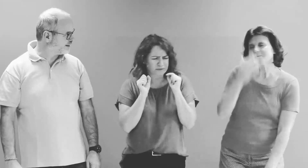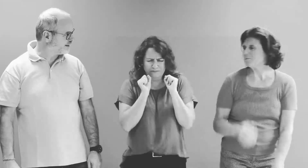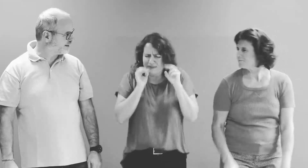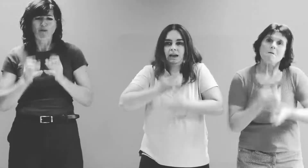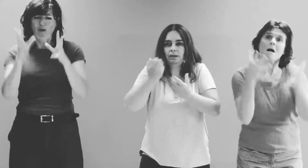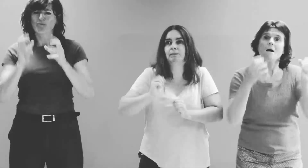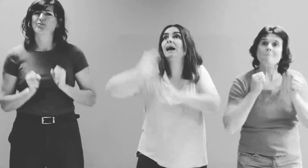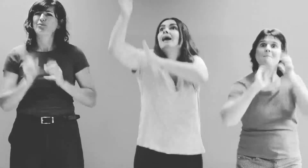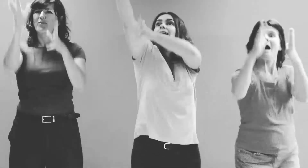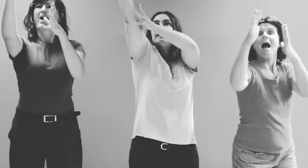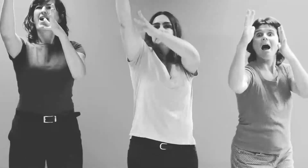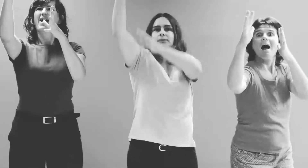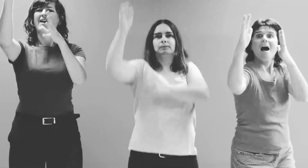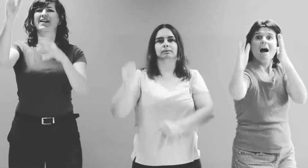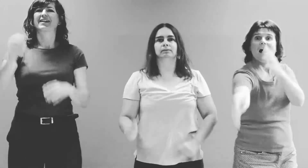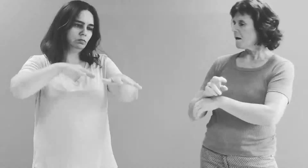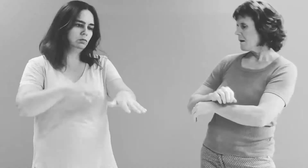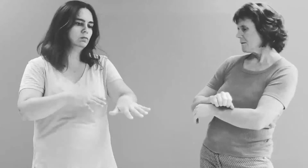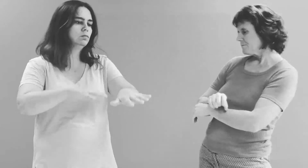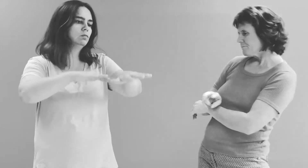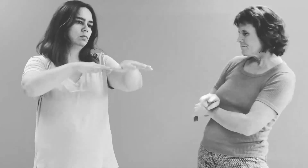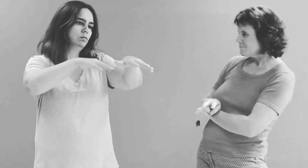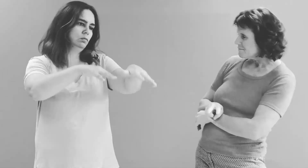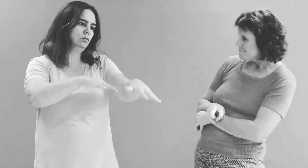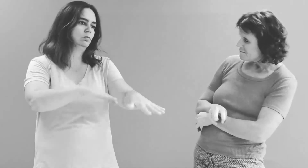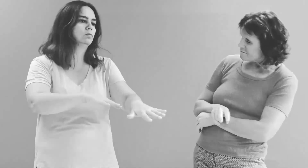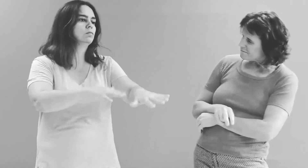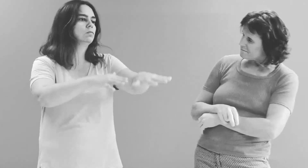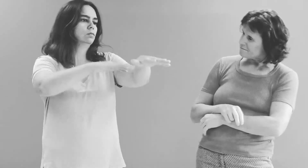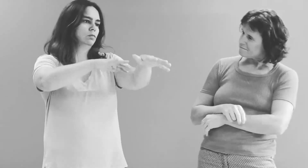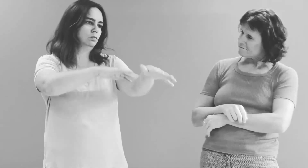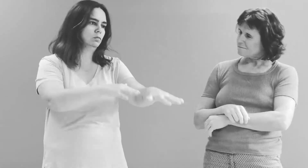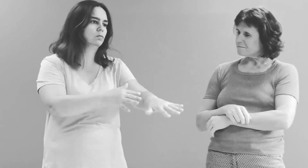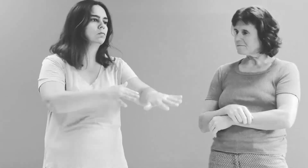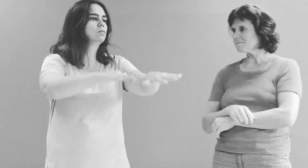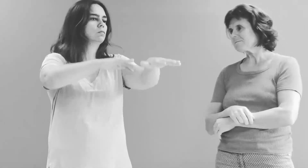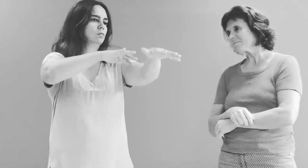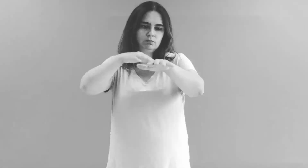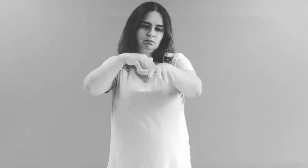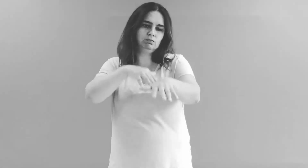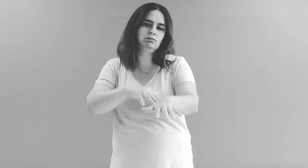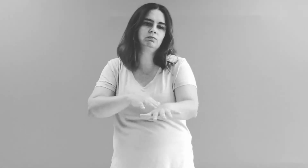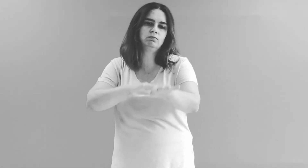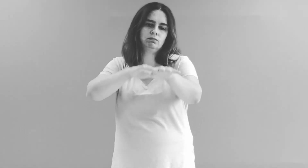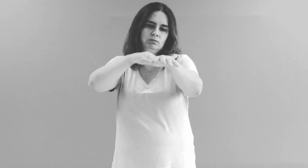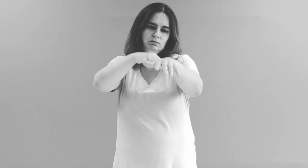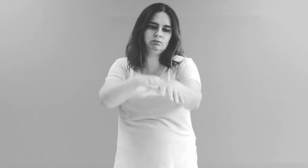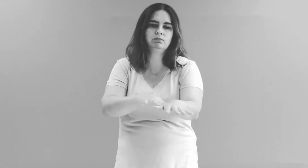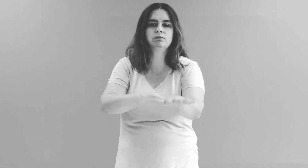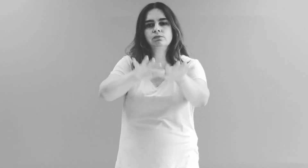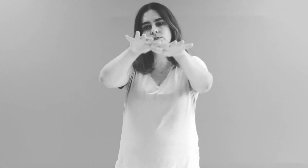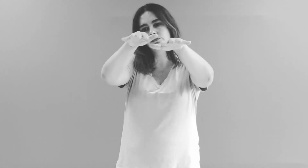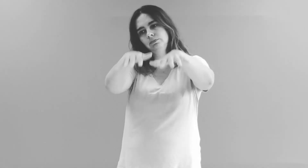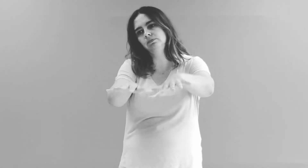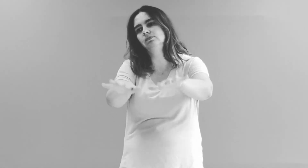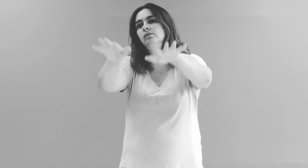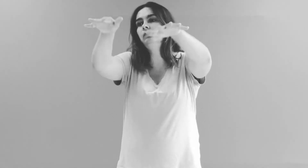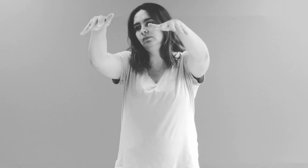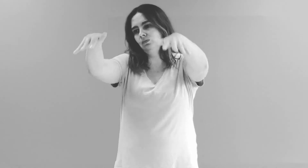animal, crie le bien fort, use tes cordes vocales Assieds-toi, près d'une rivière, écoute le couler de l'eau